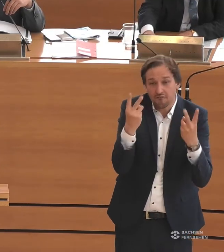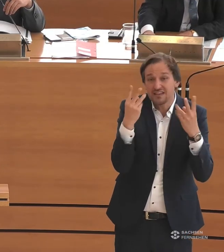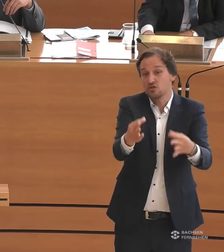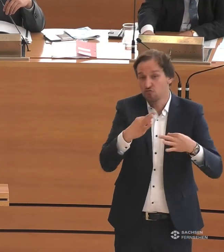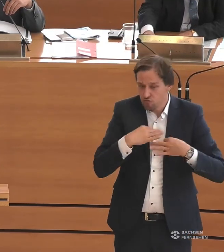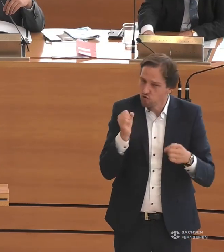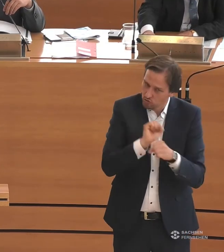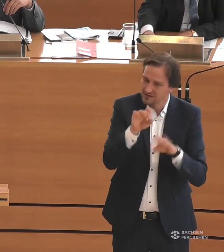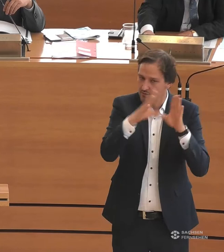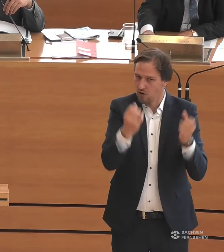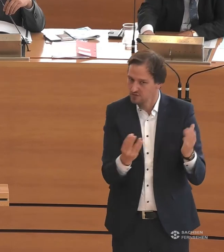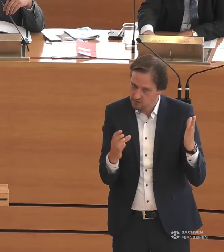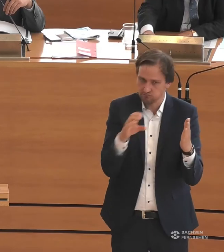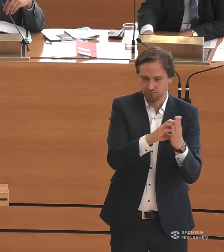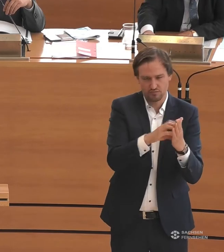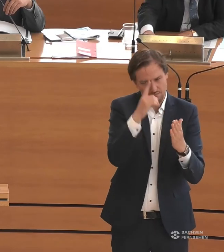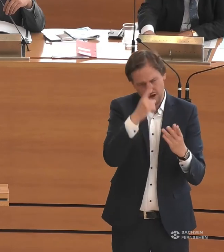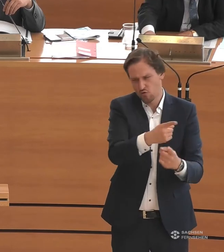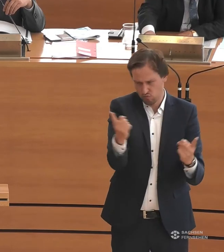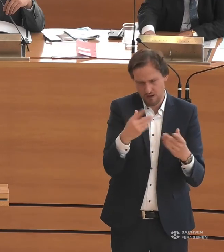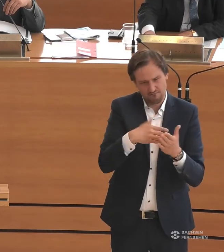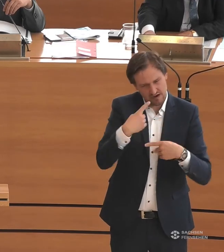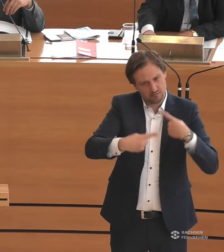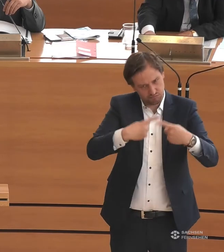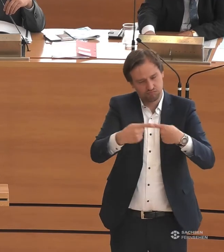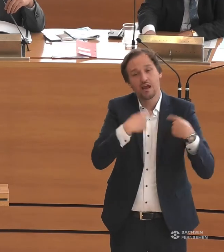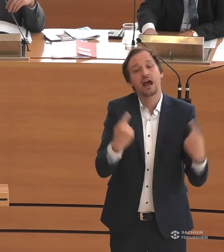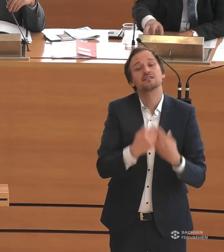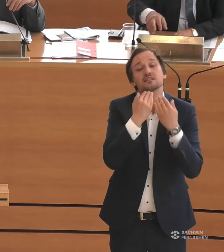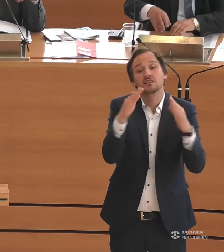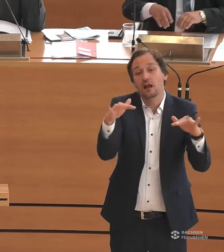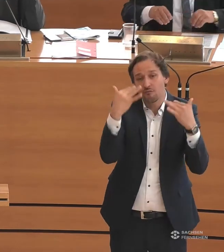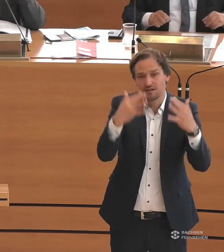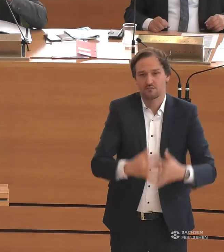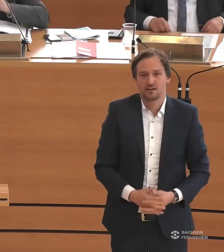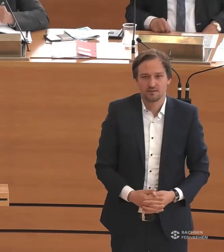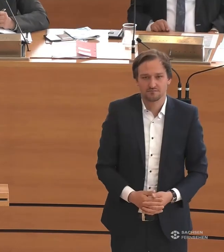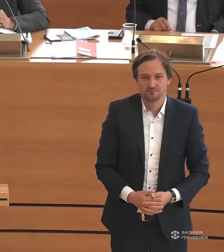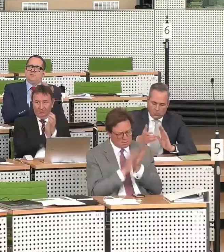Ich glaube, in diesem Geist sollten wir alle gemeinsam weiterarbeiten. Herzlichen Dank für die Aufmerksamkeit.